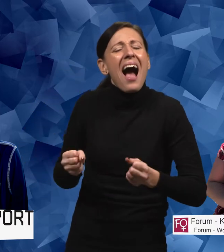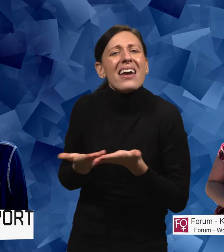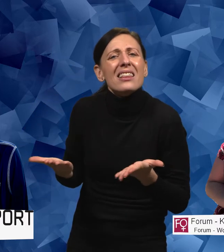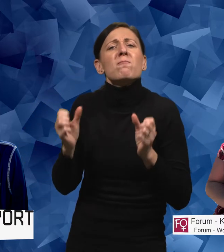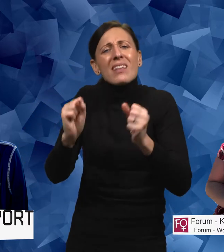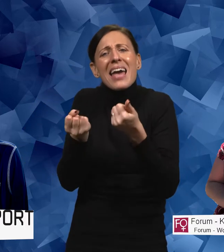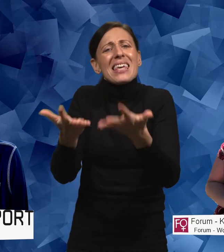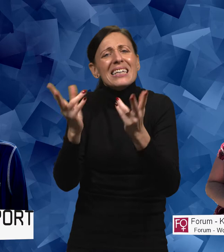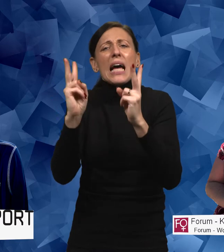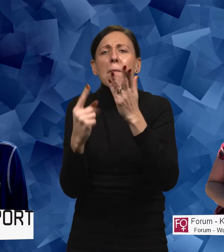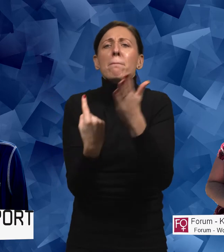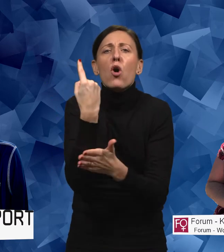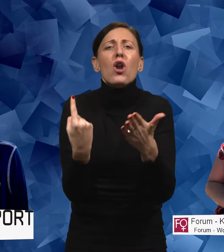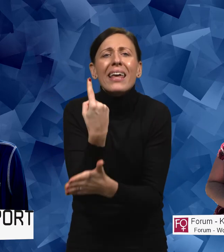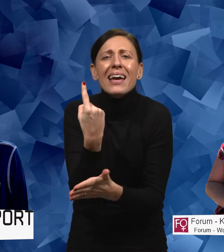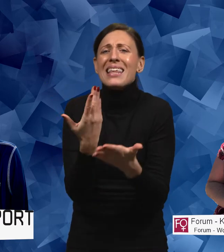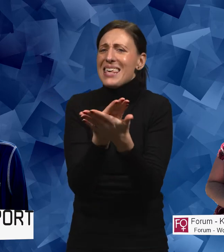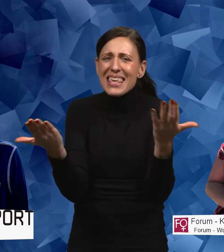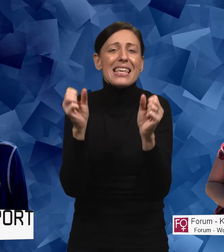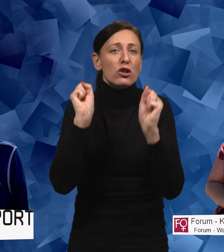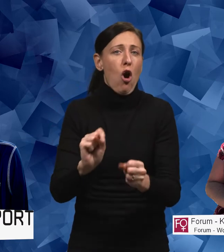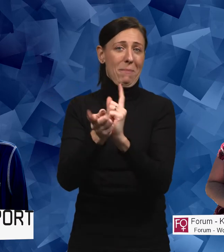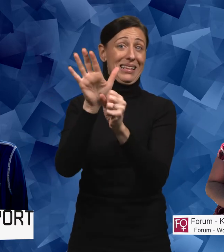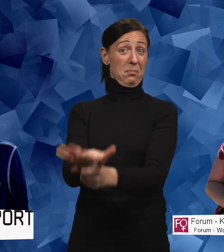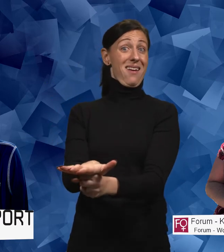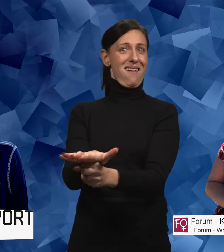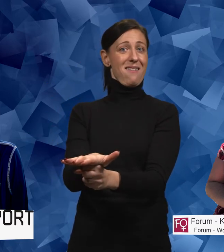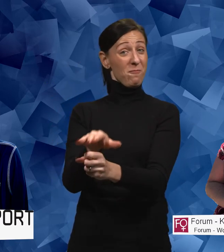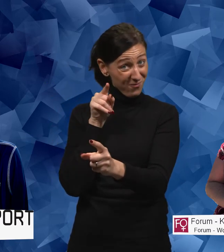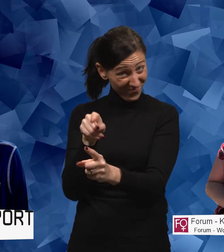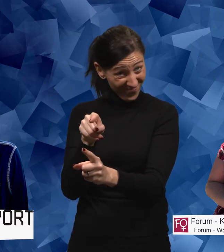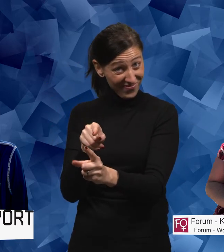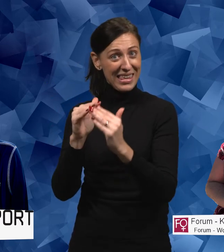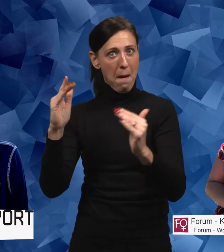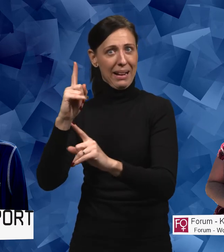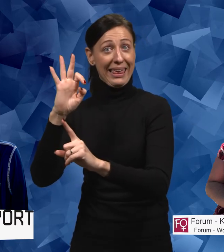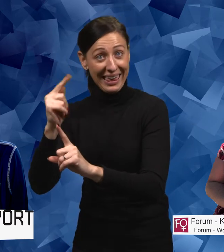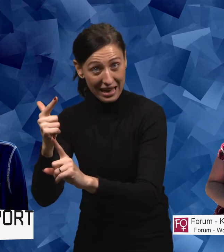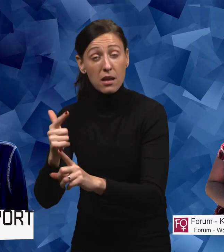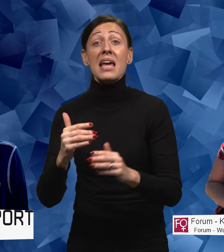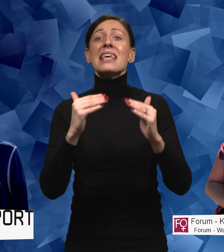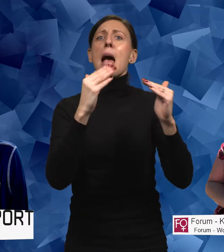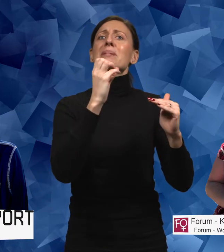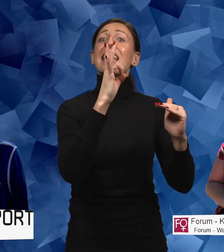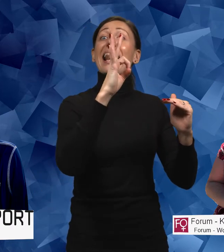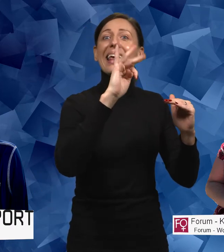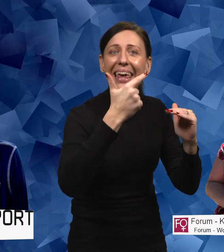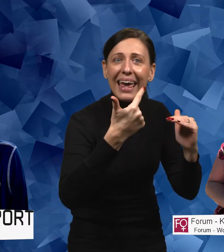Utan alla ska ändå ges samma möjligheter och ingen ska bli diskriminerad. Och jämställdhet är ju då